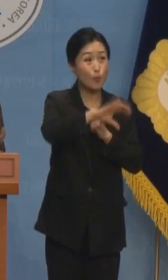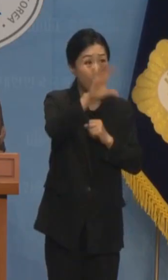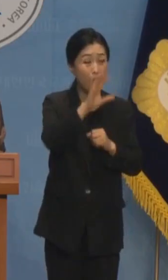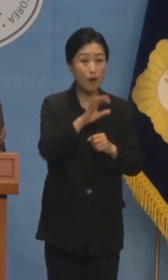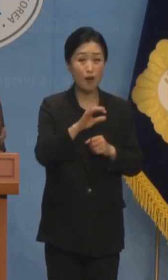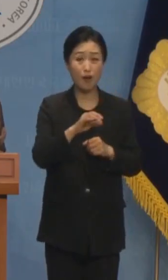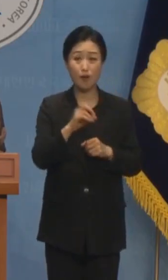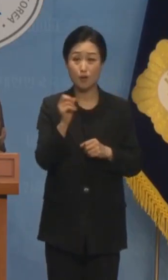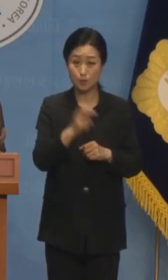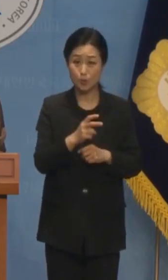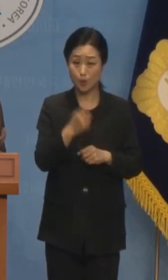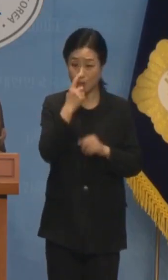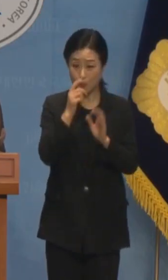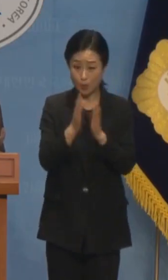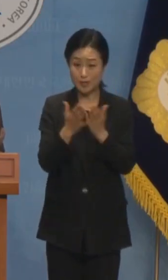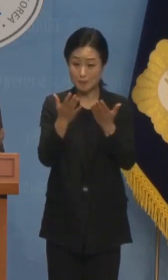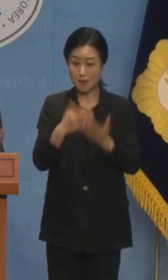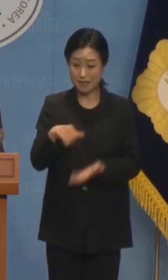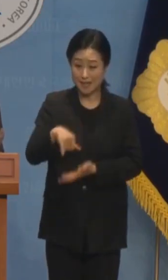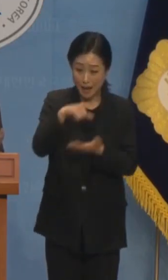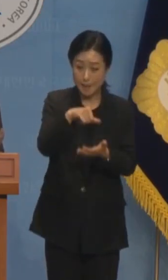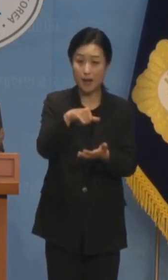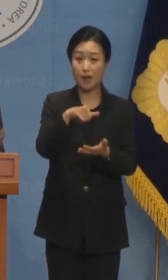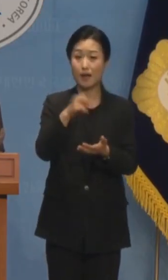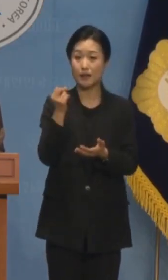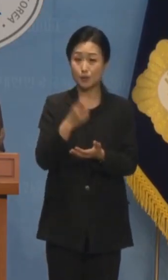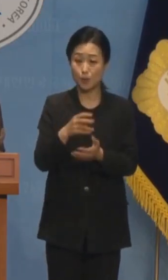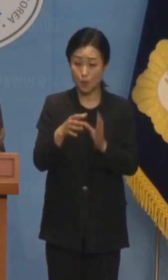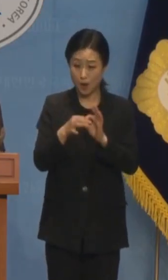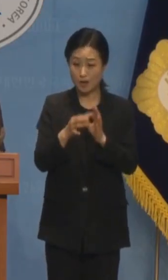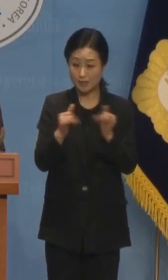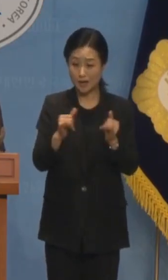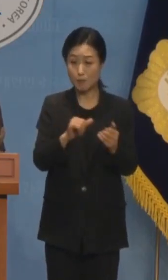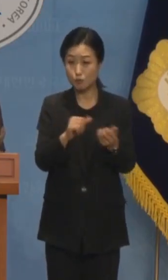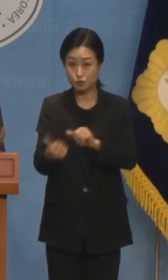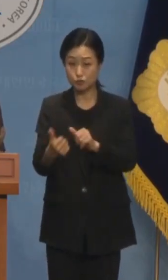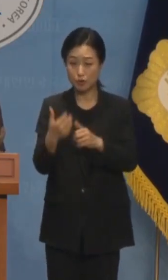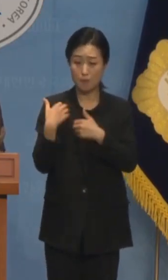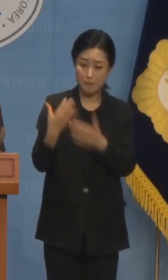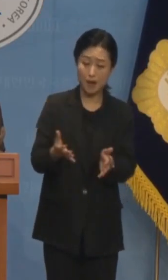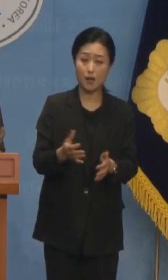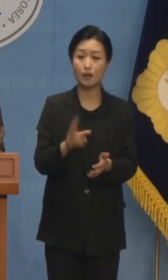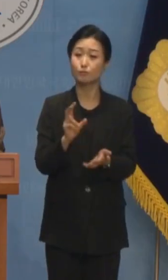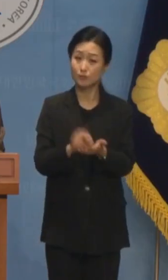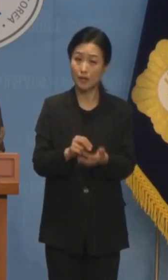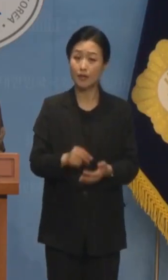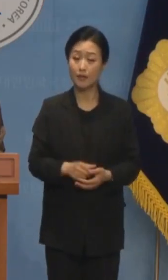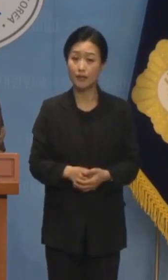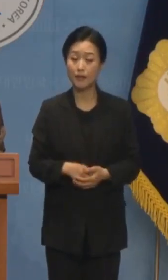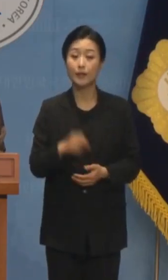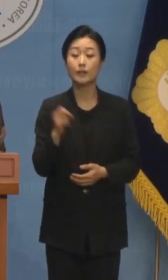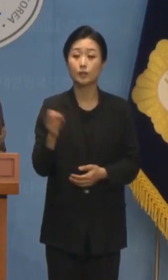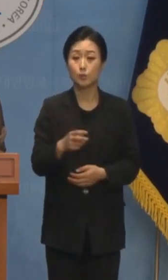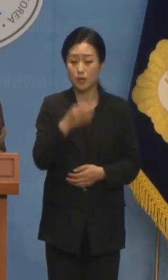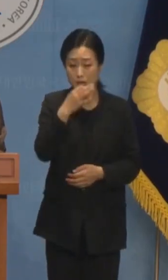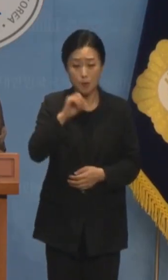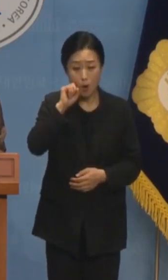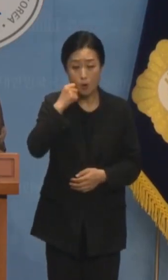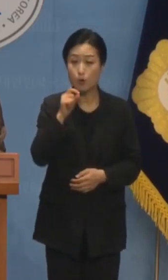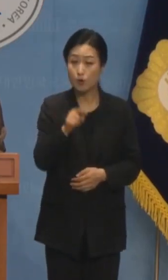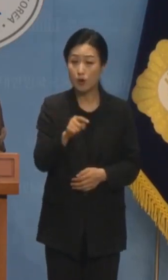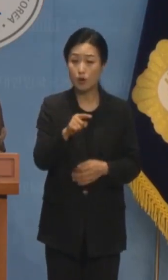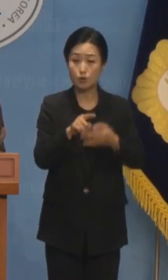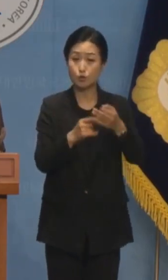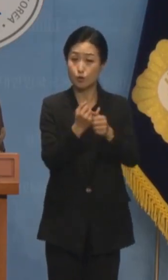정작 자신이 받은 명품백과 직접 연관이 있는 이의 죽음은 왜 모르셉니까 힘들고 어려운 것도